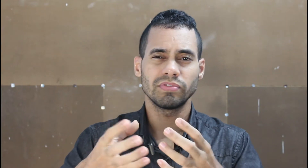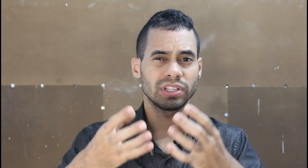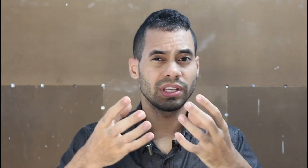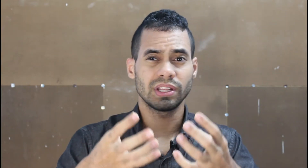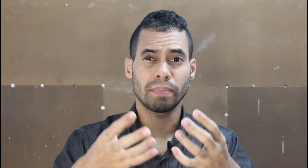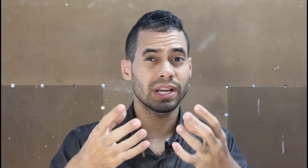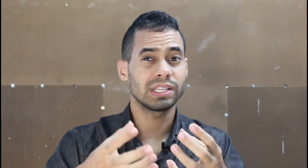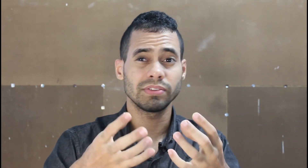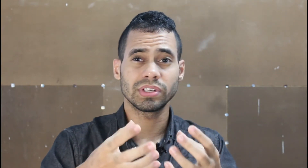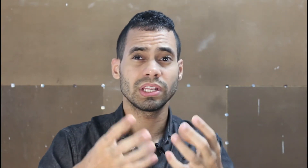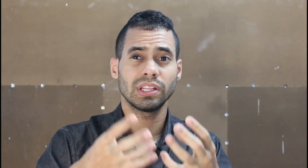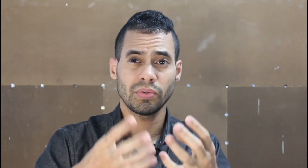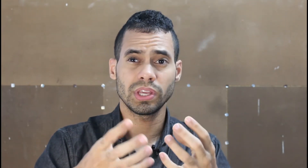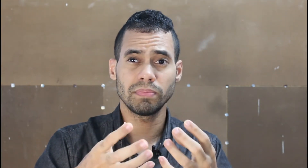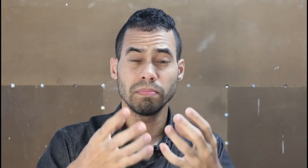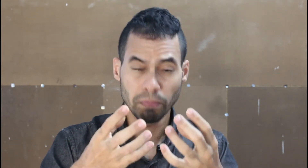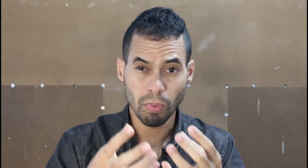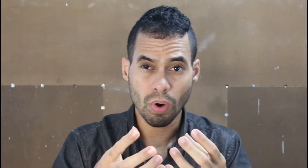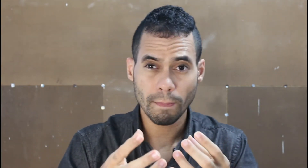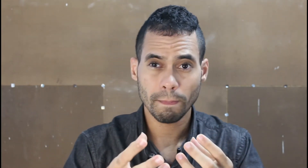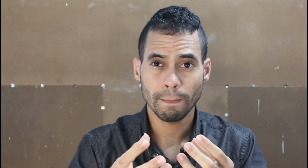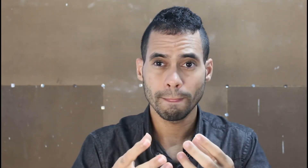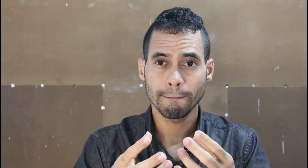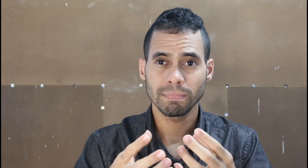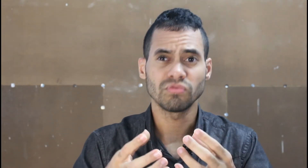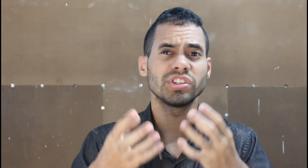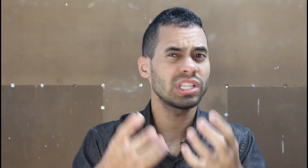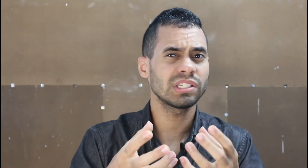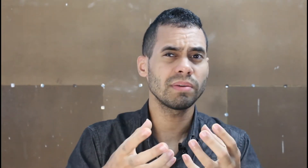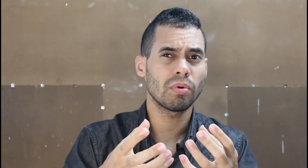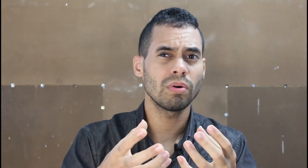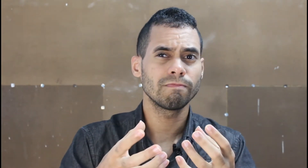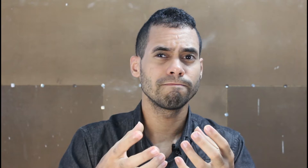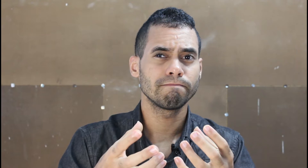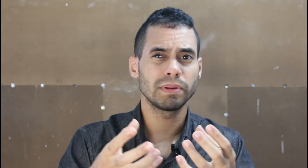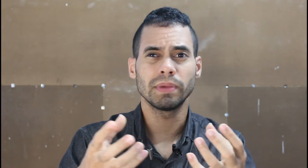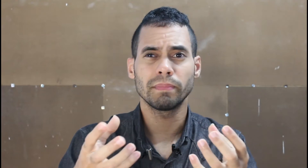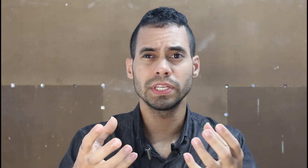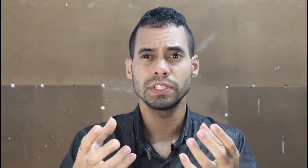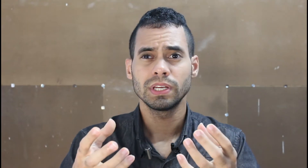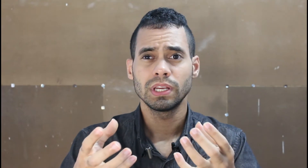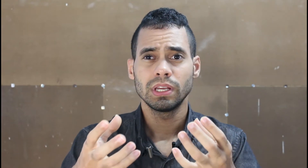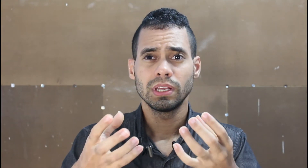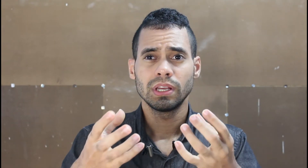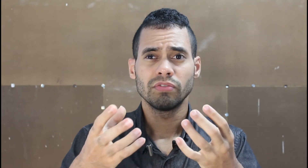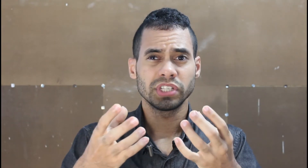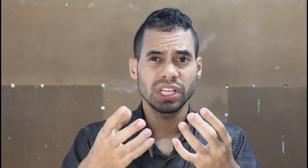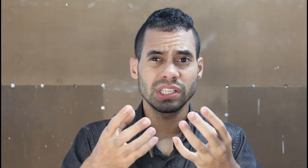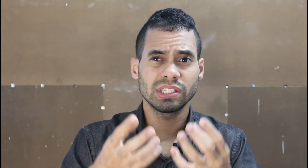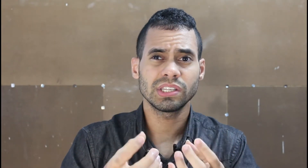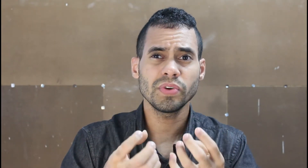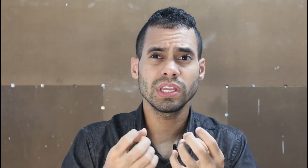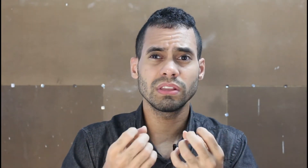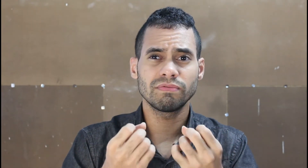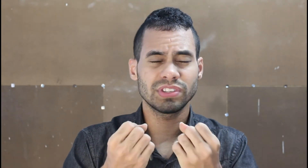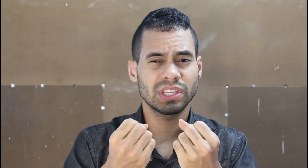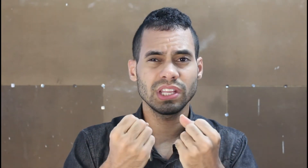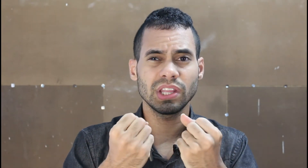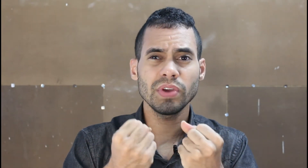você tem que ter para crescer. Você tem que ter uma equipe boa. Você tem que ser bom. Primeiramente. Você tem que ser tem que ter uma